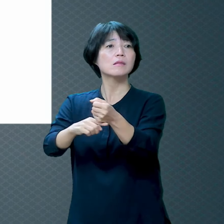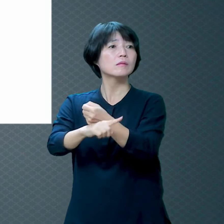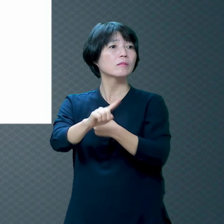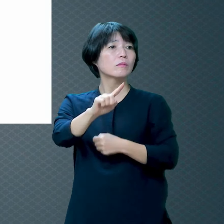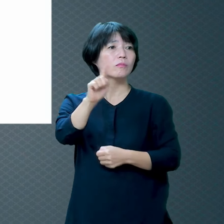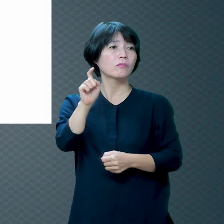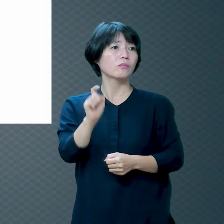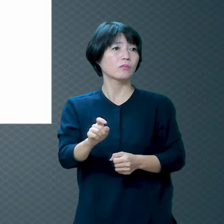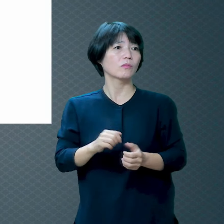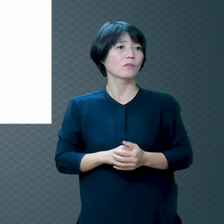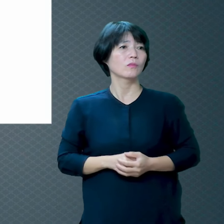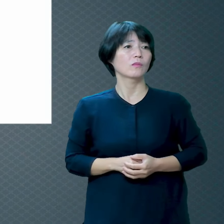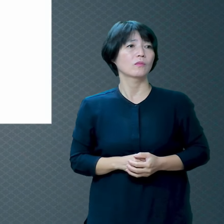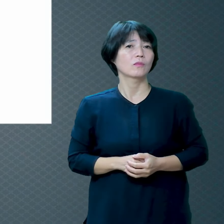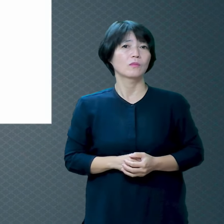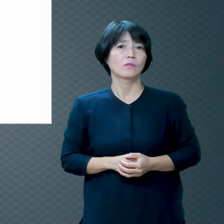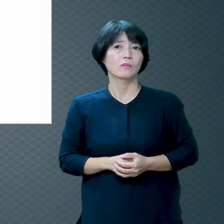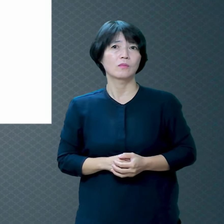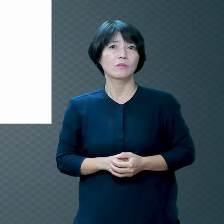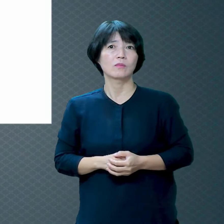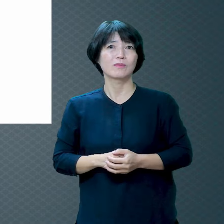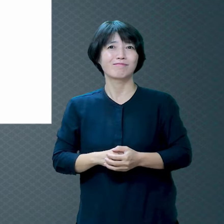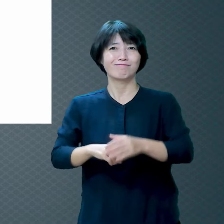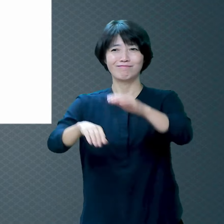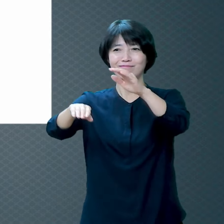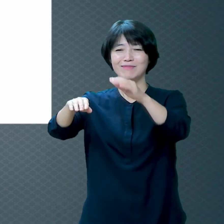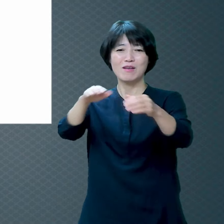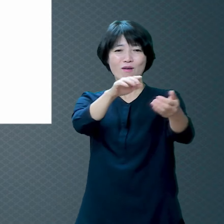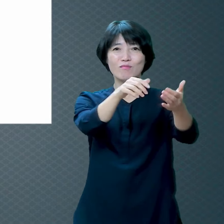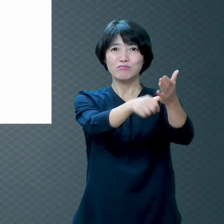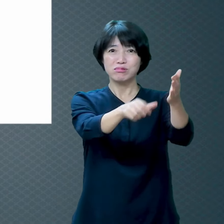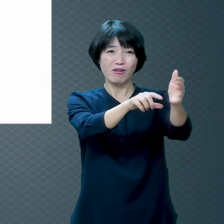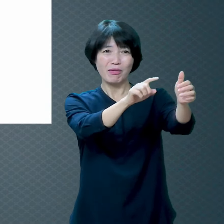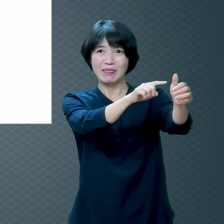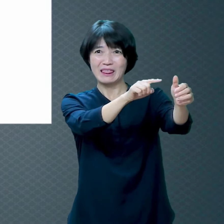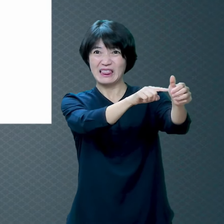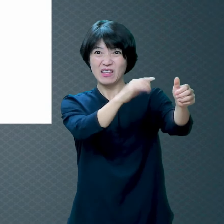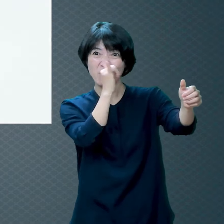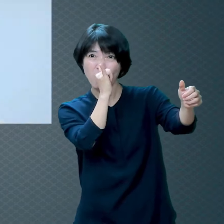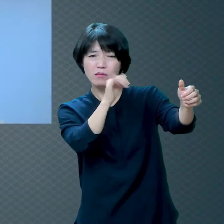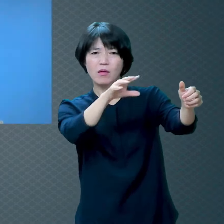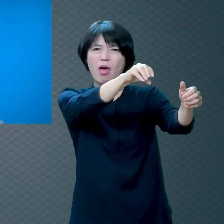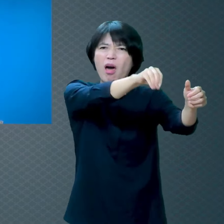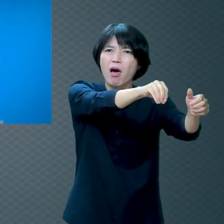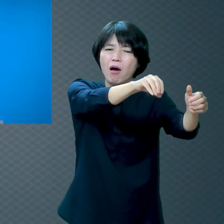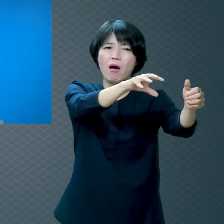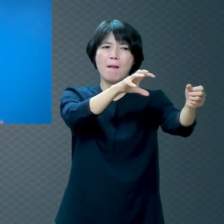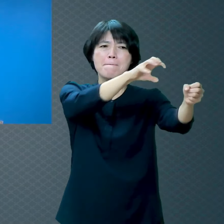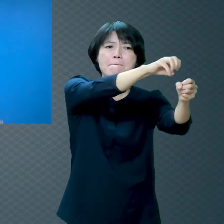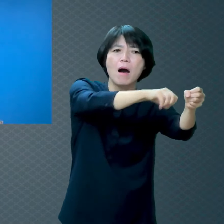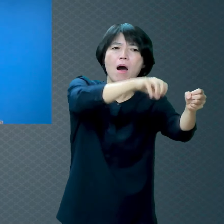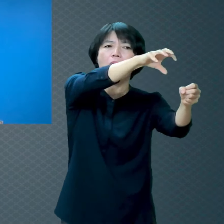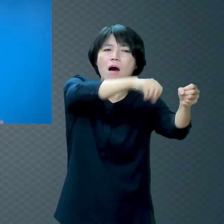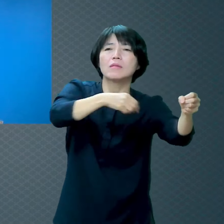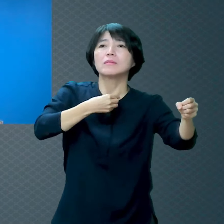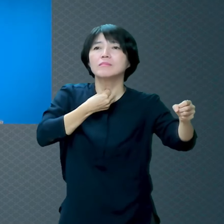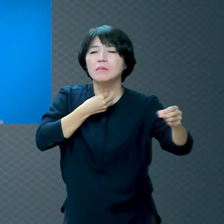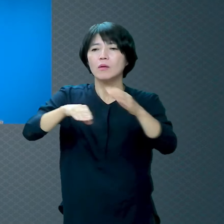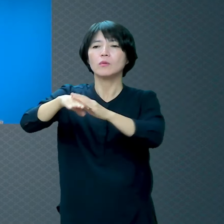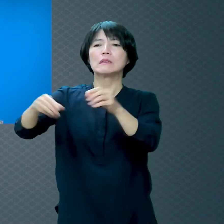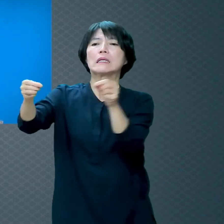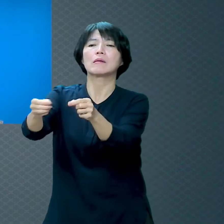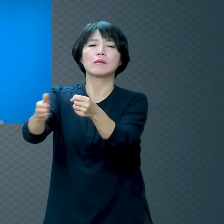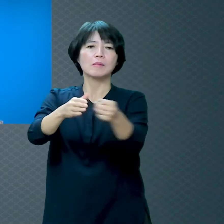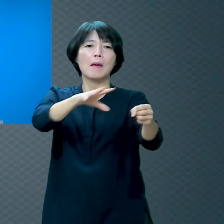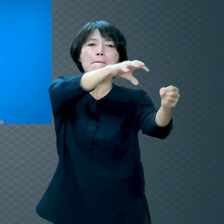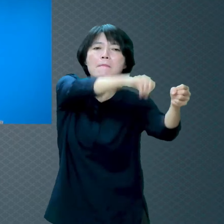이렇게 물건을 집으려고 하는데 손이 안 닿아요 그럼 못 잡잖아요 이게